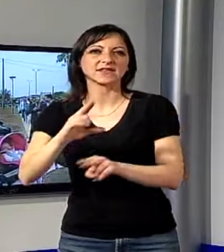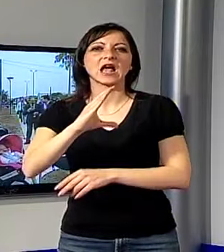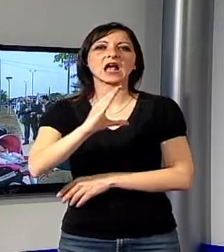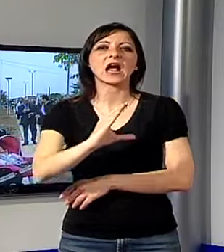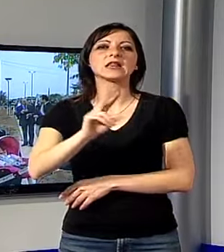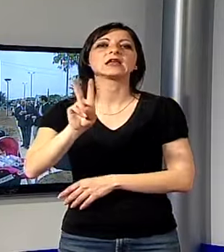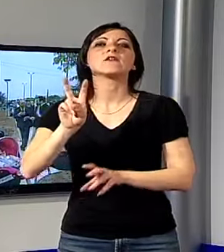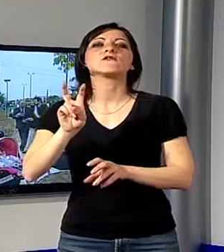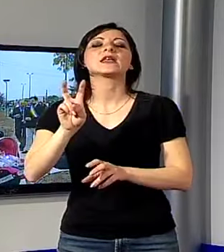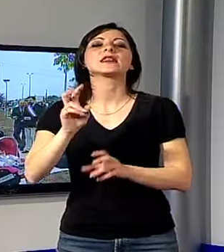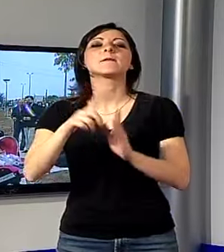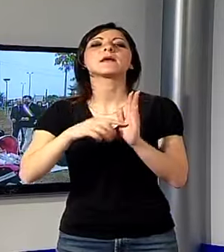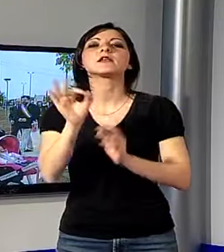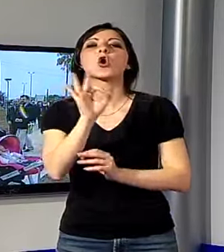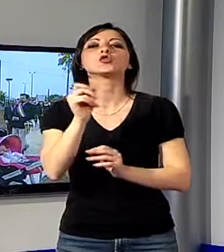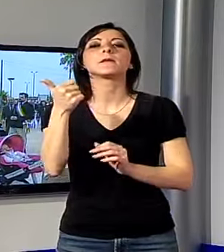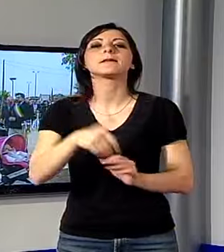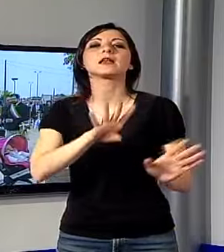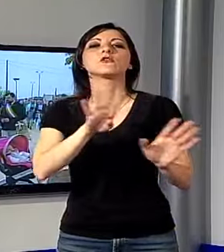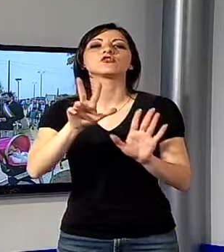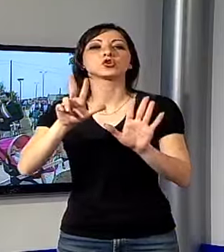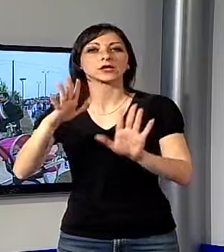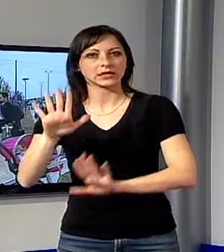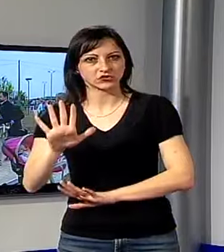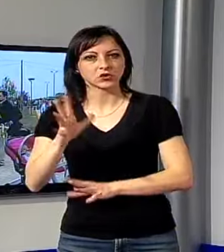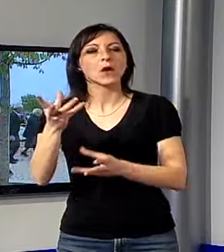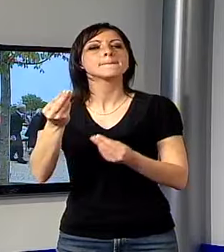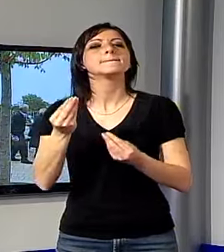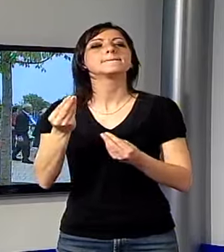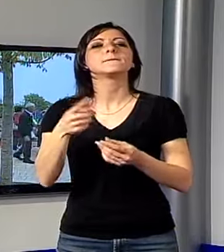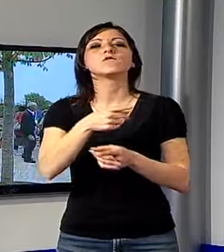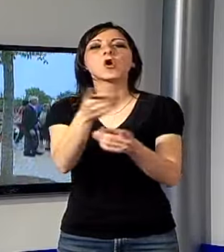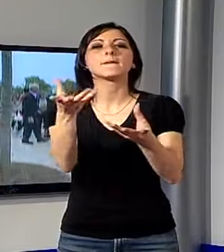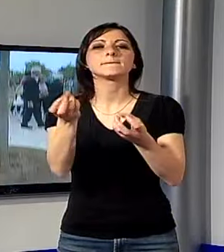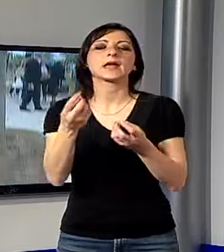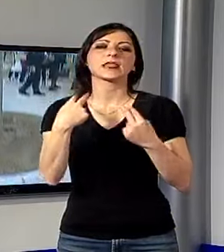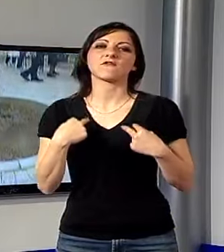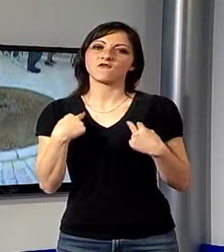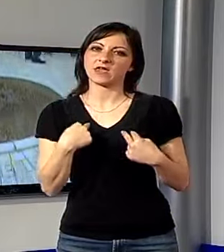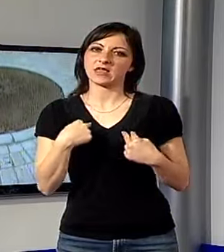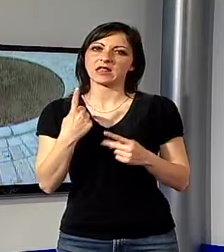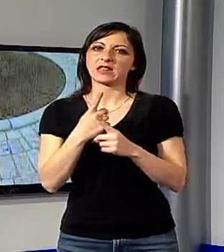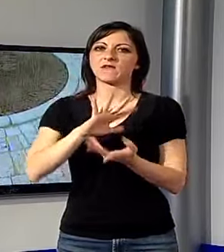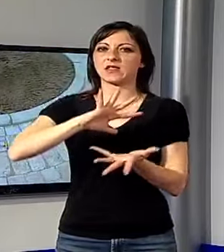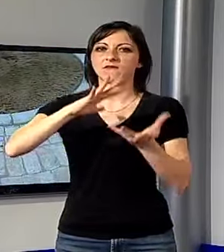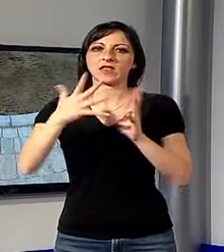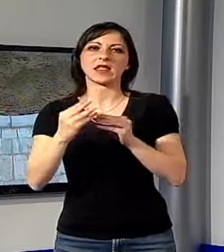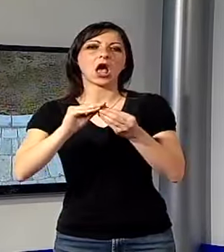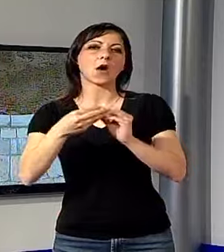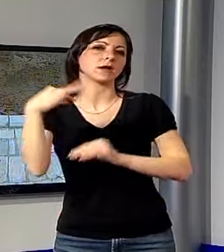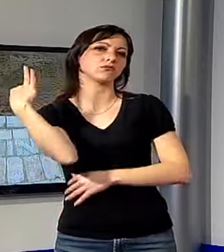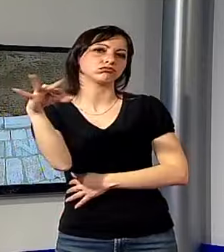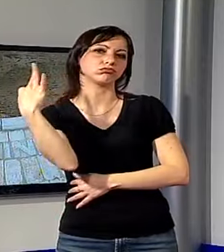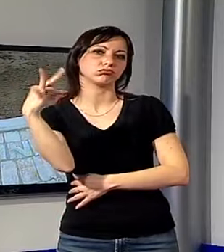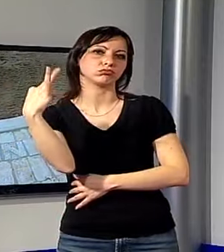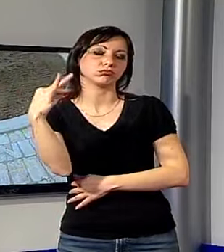il 20 ottobre dell'85. Prendete in mano la vostra vita e fatene un capolavoro. Nel corso della cerimonia il